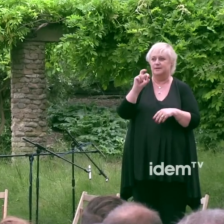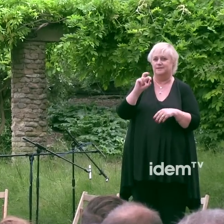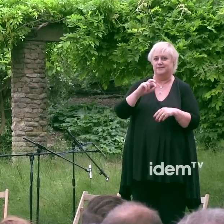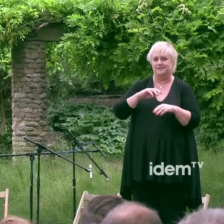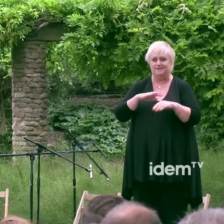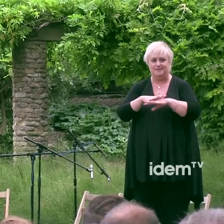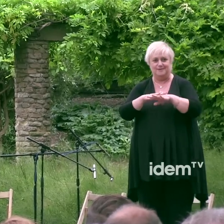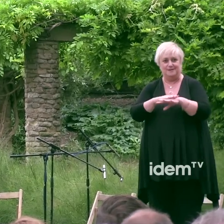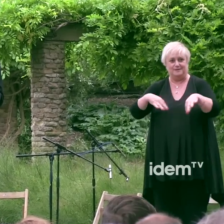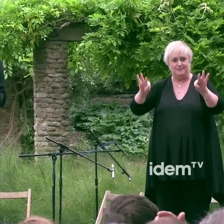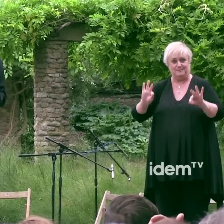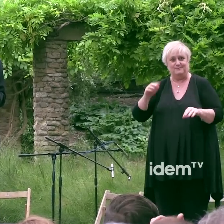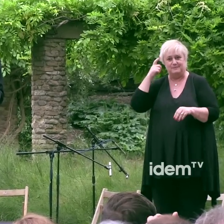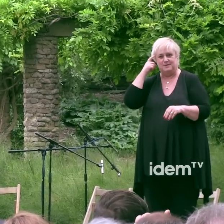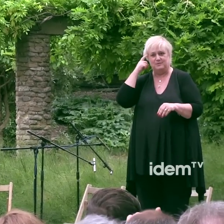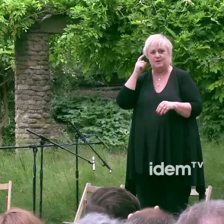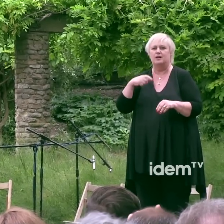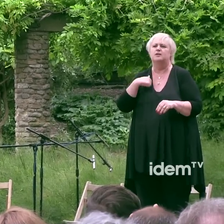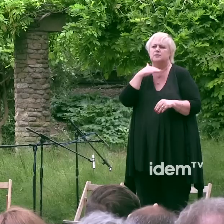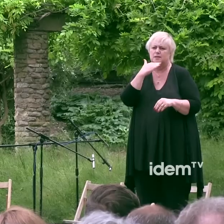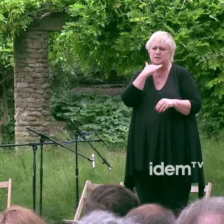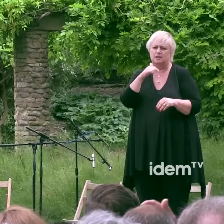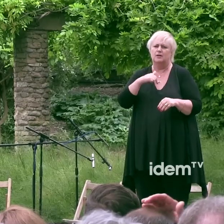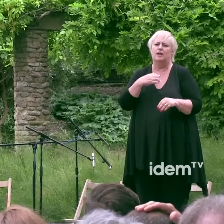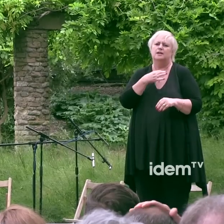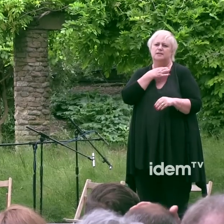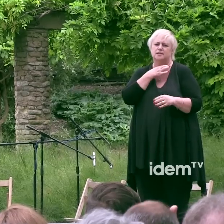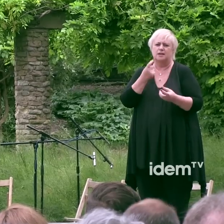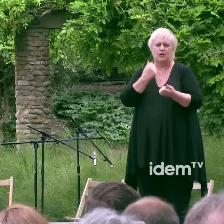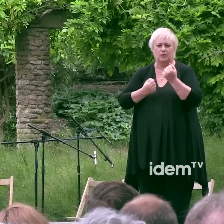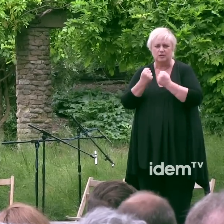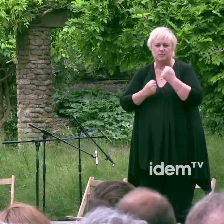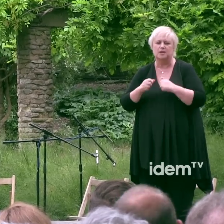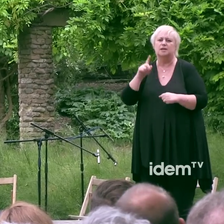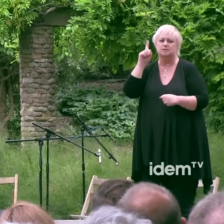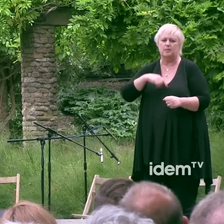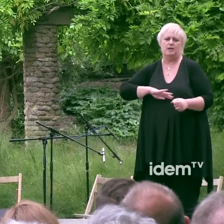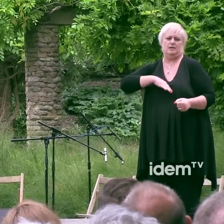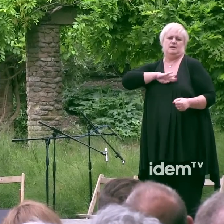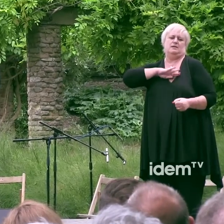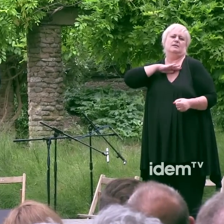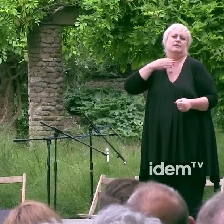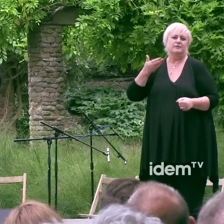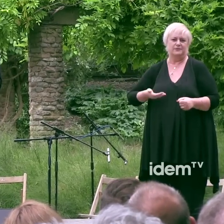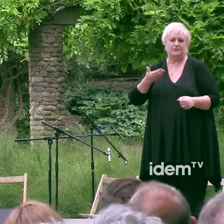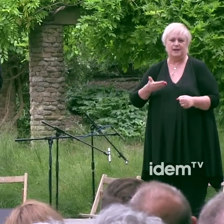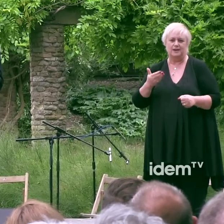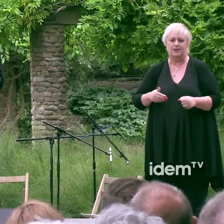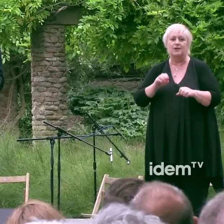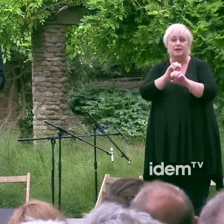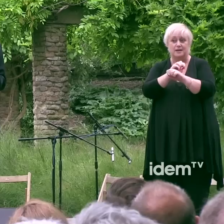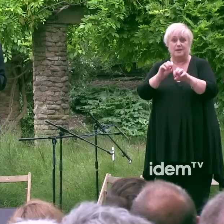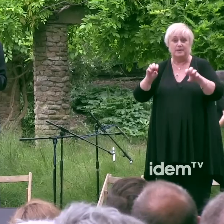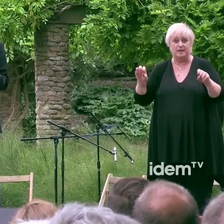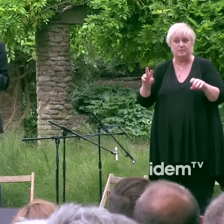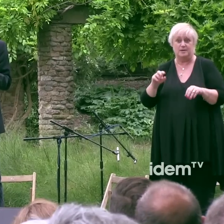preocupació pels efectes que la crisi econòmica i també de valors per la que estem travessant tindrà en l'epidèmia en uns moments en